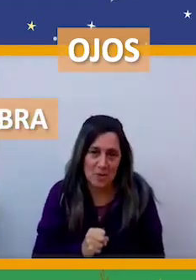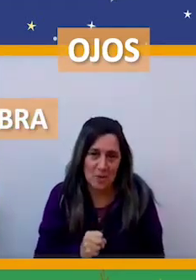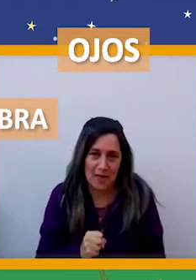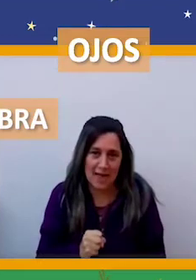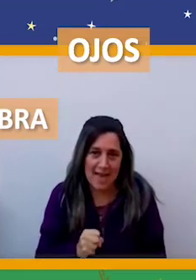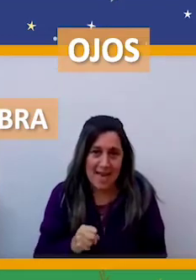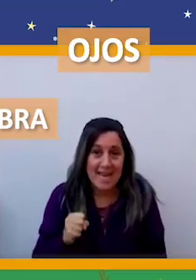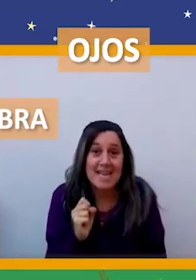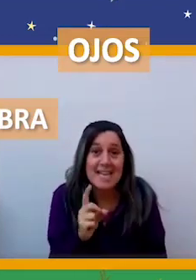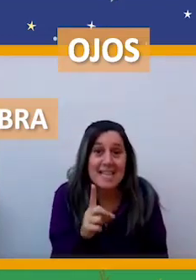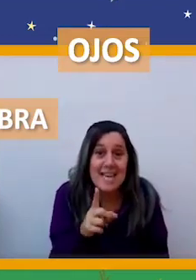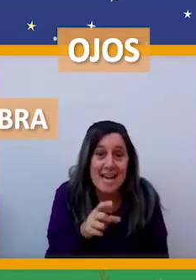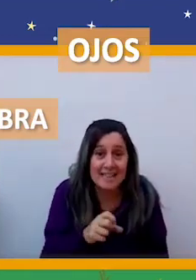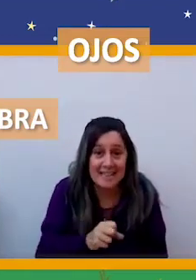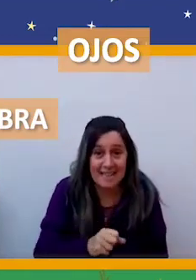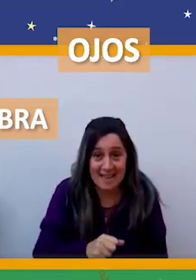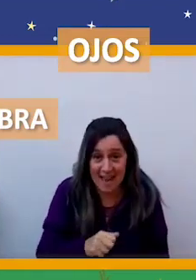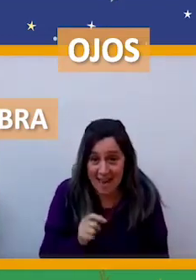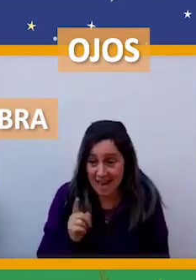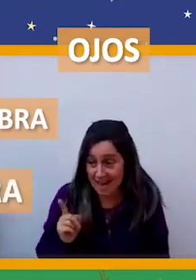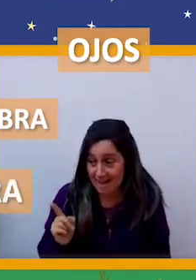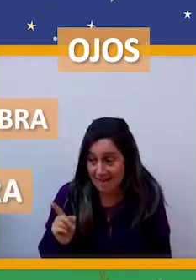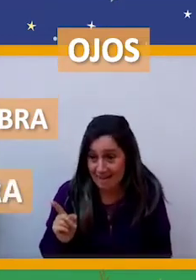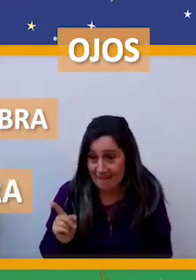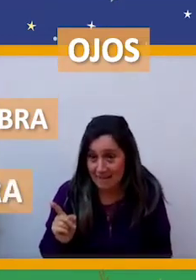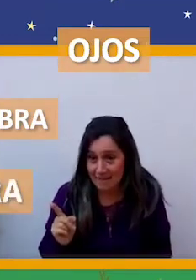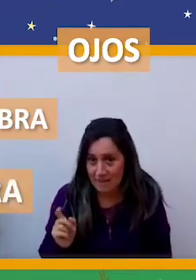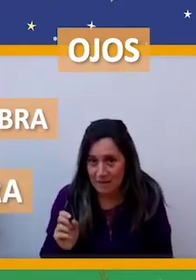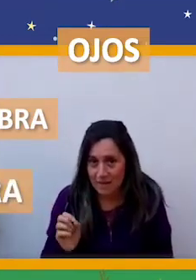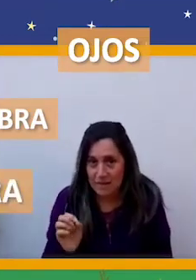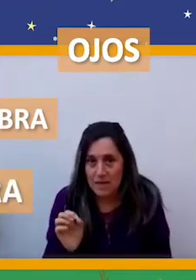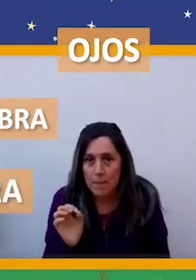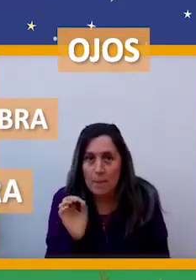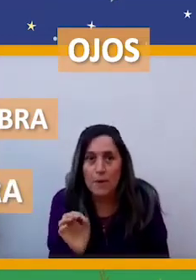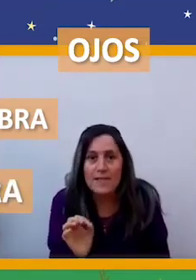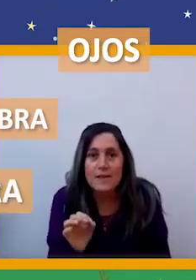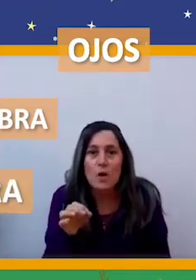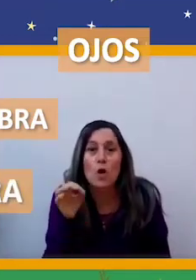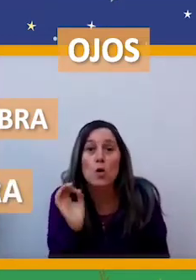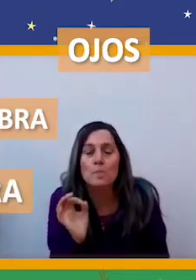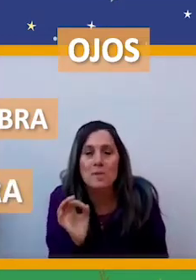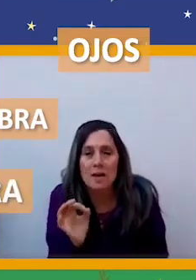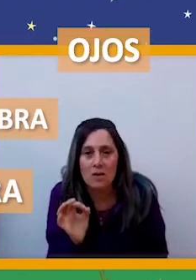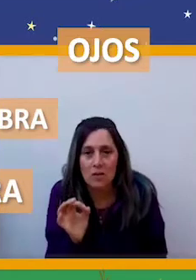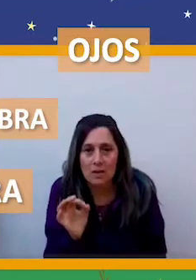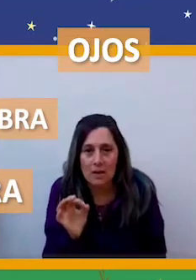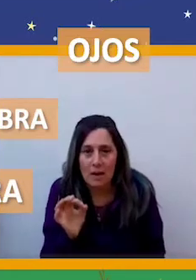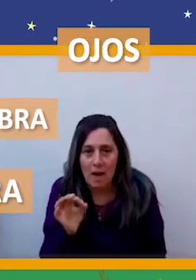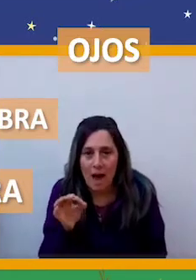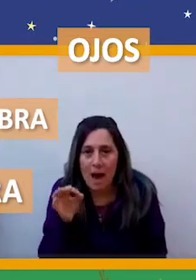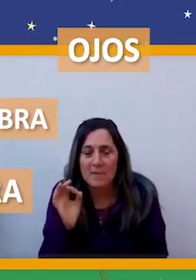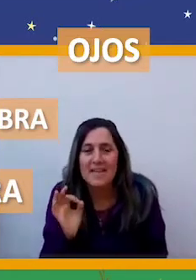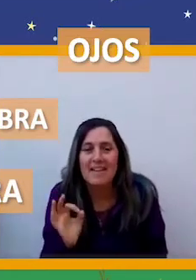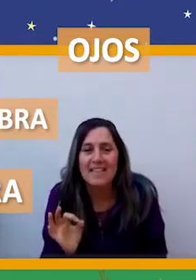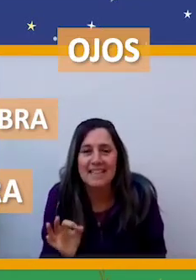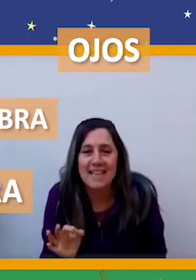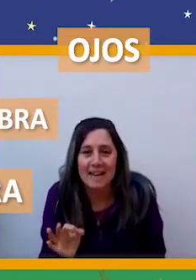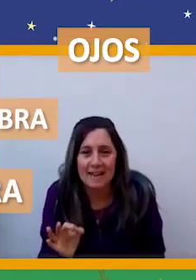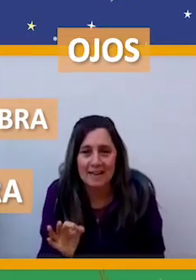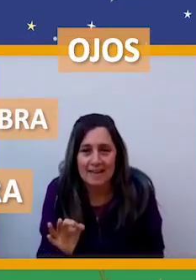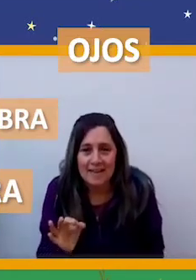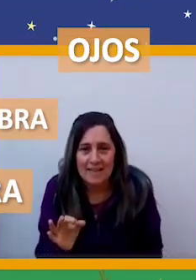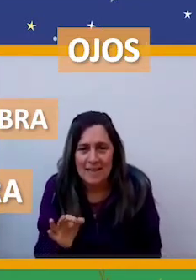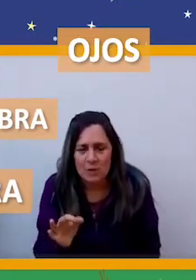se arrugue y diente de... Y después con miedo abrí la